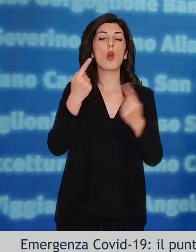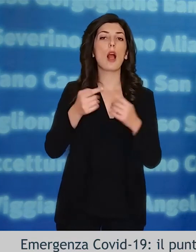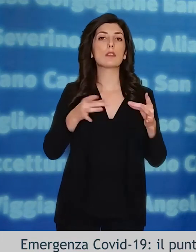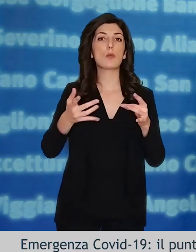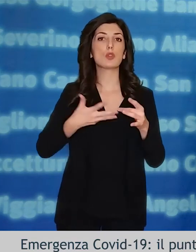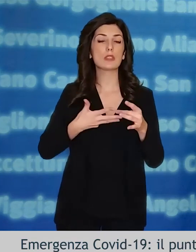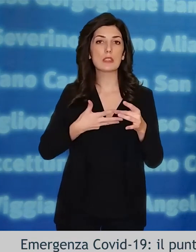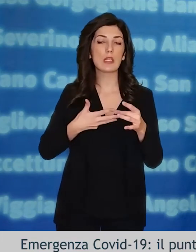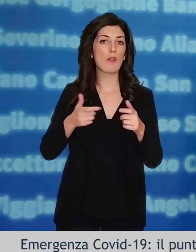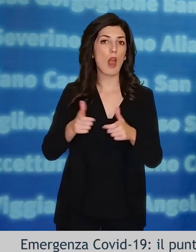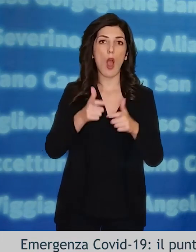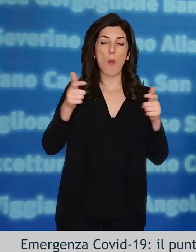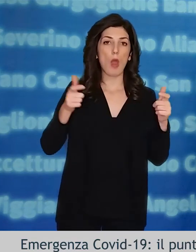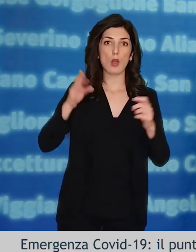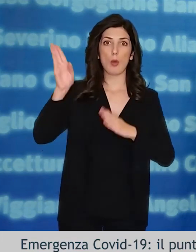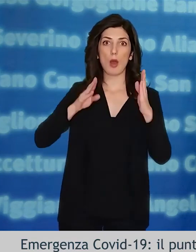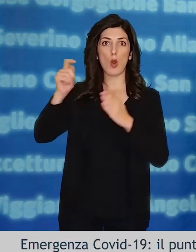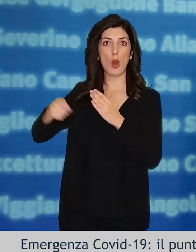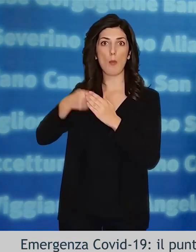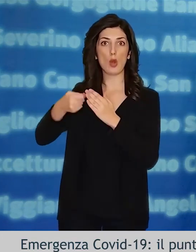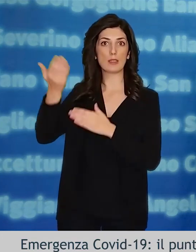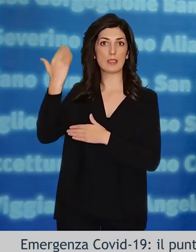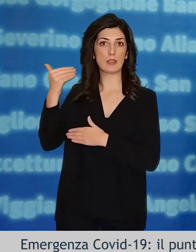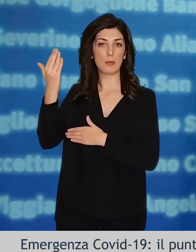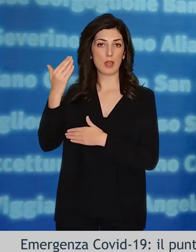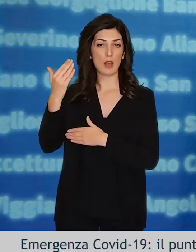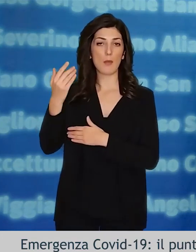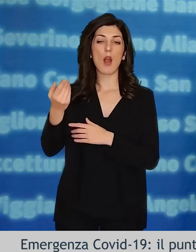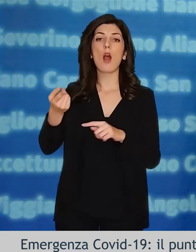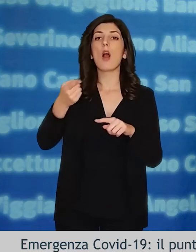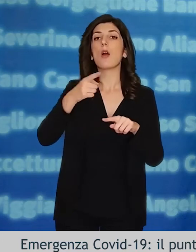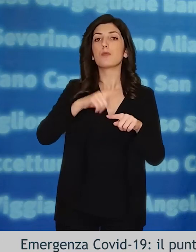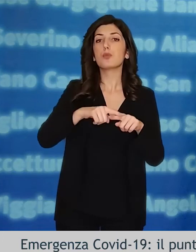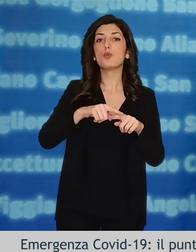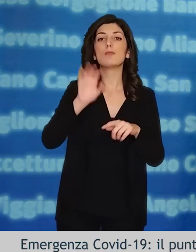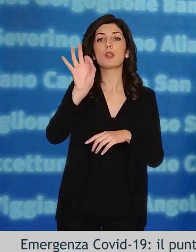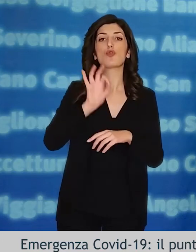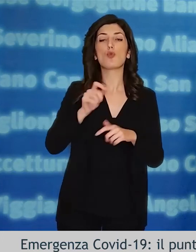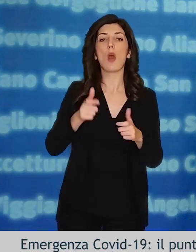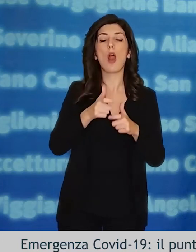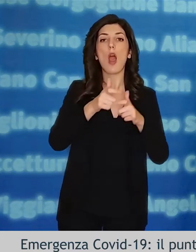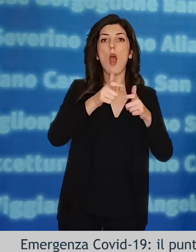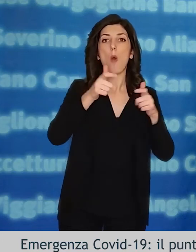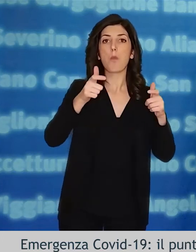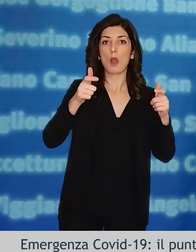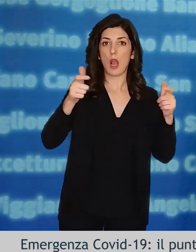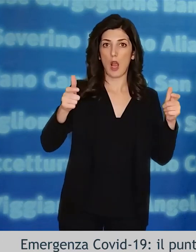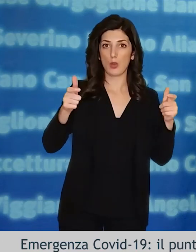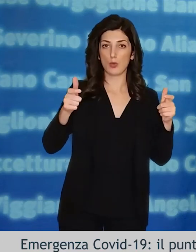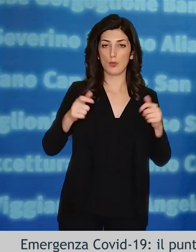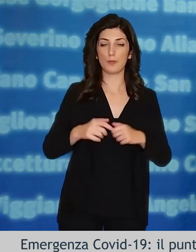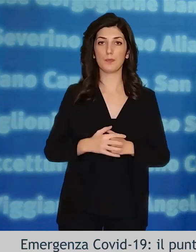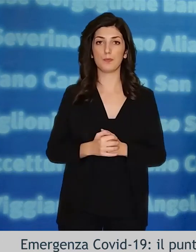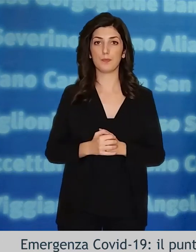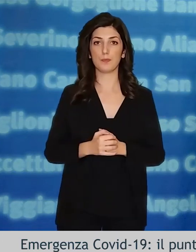numerico dei casi positivi totali rispetto al bollettino precedente, con un incremento degli indici correlato